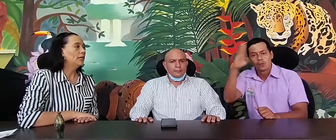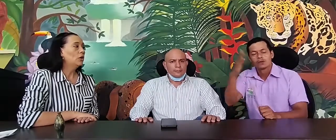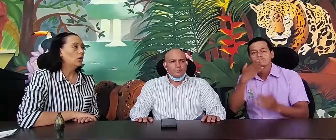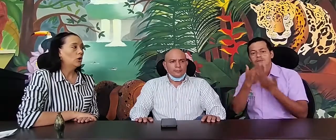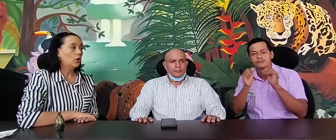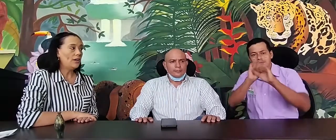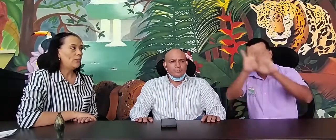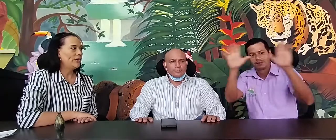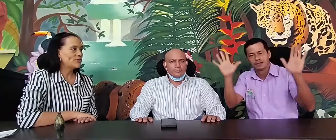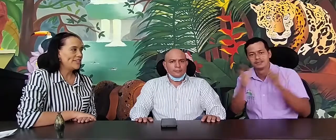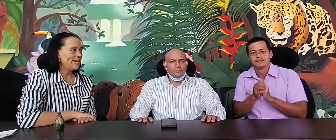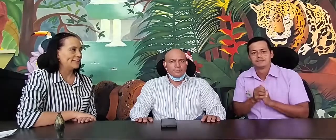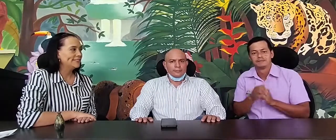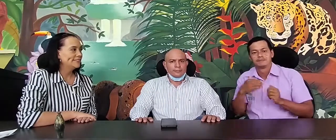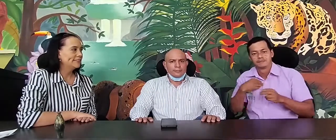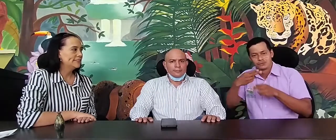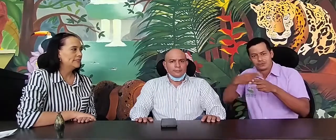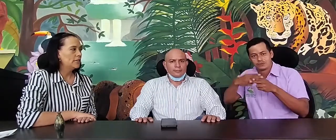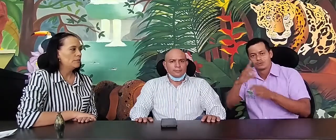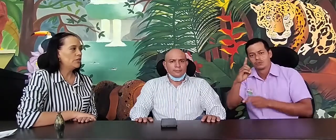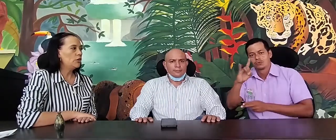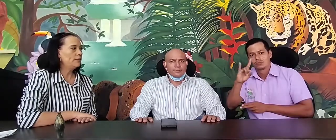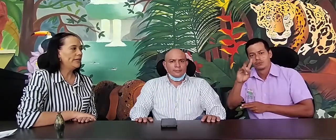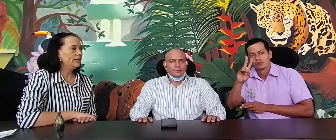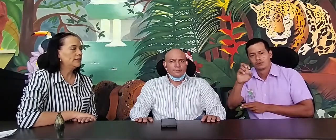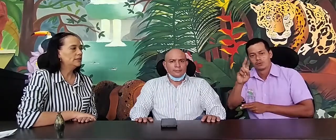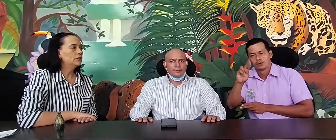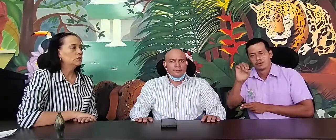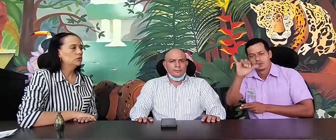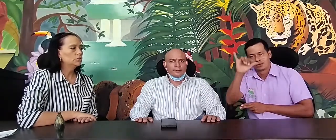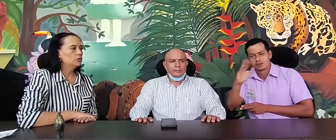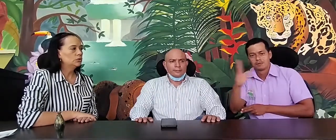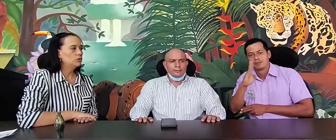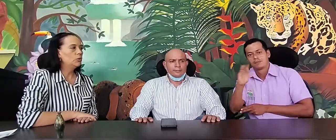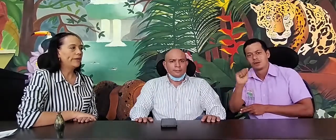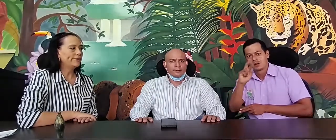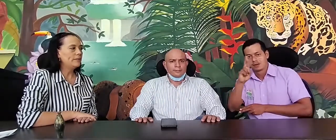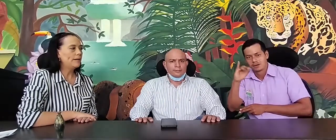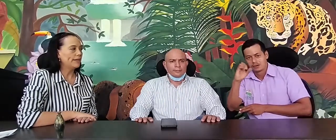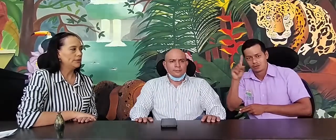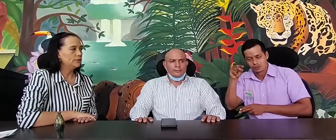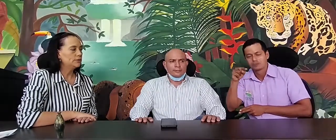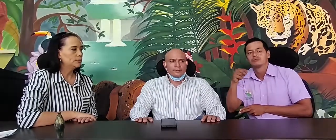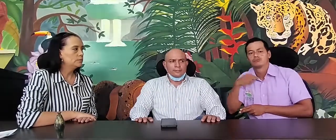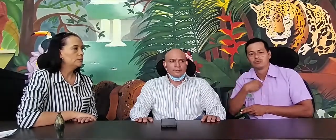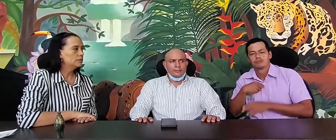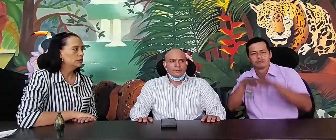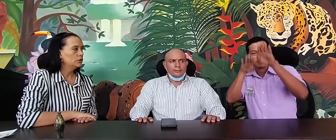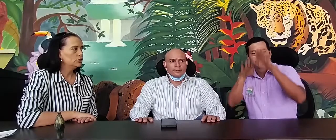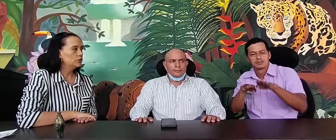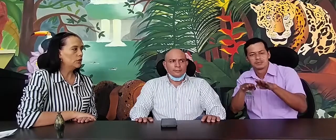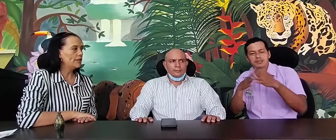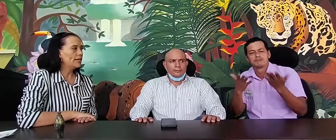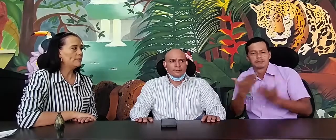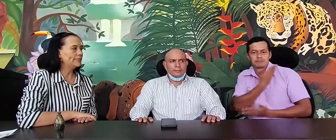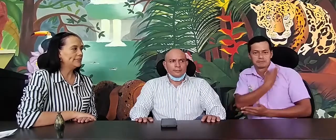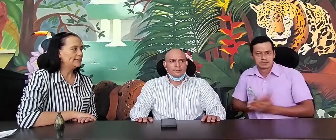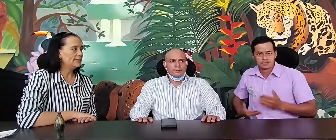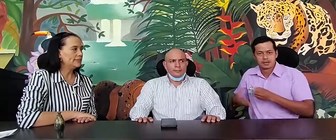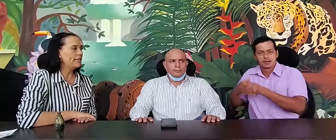Hola, buenos días. Mi nombre es Duvernay Barrios. Soy el representante